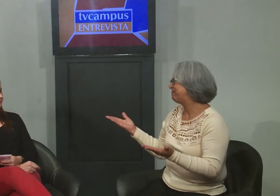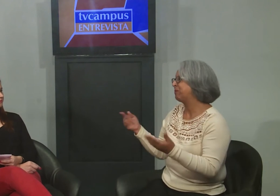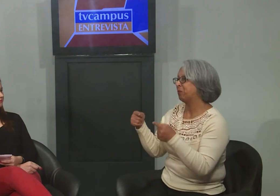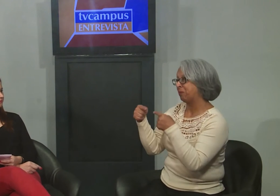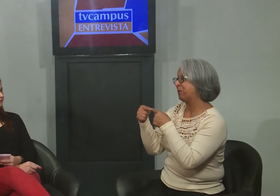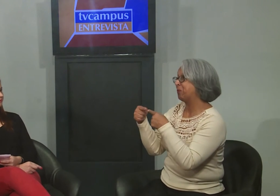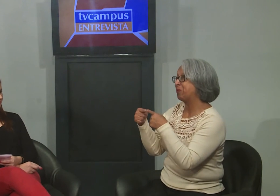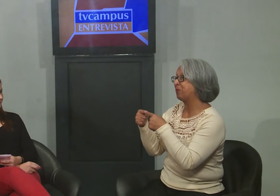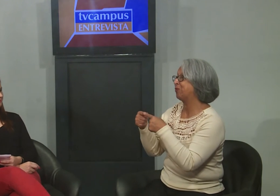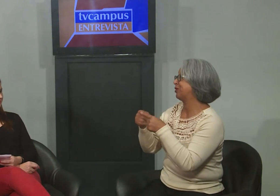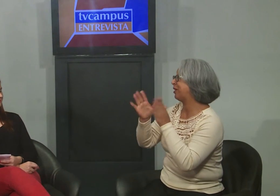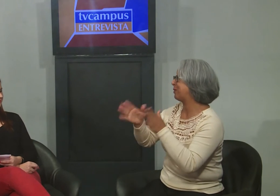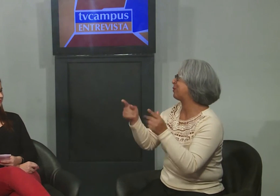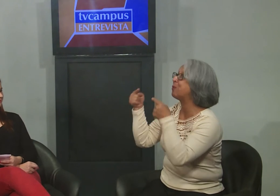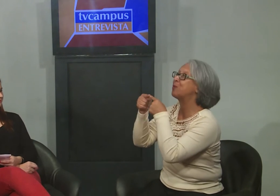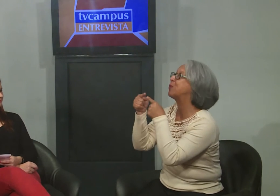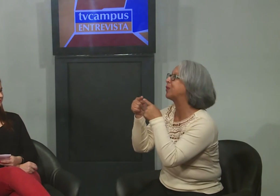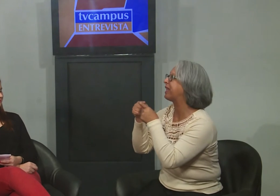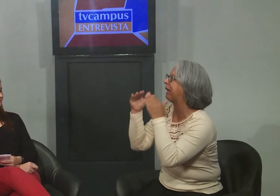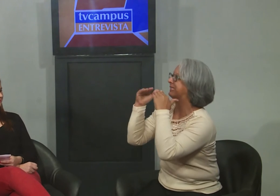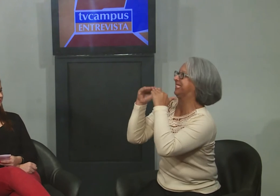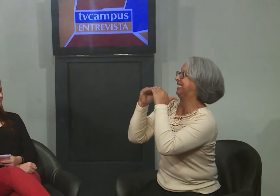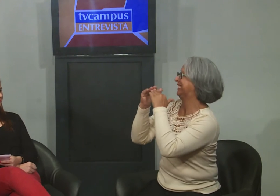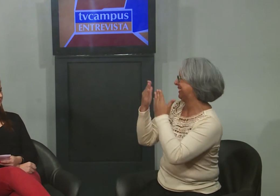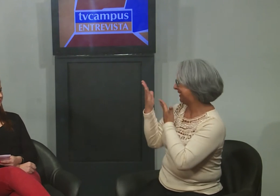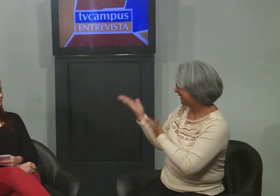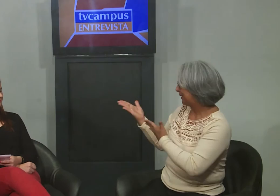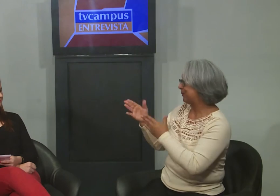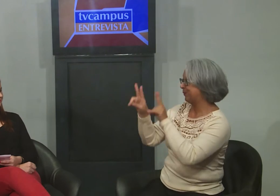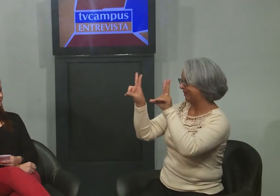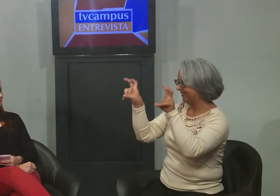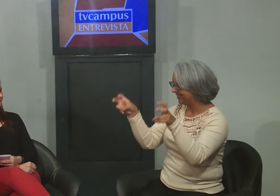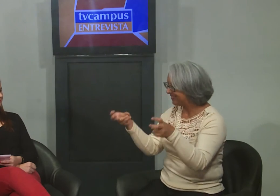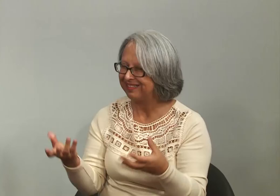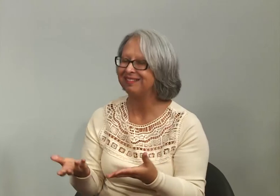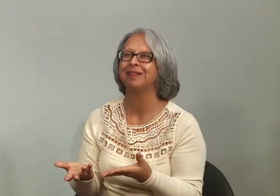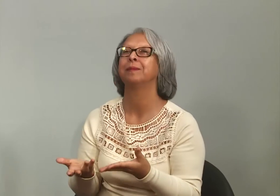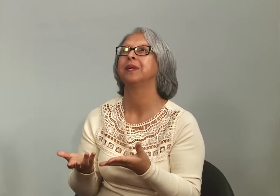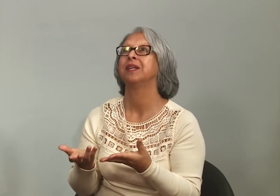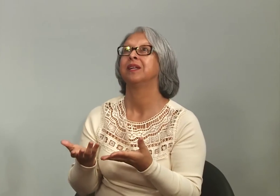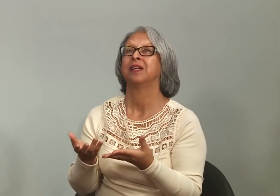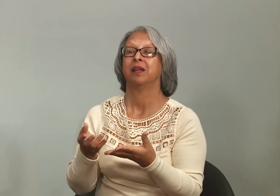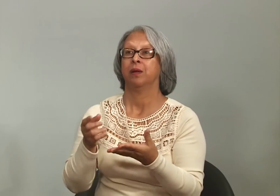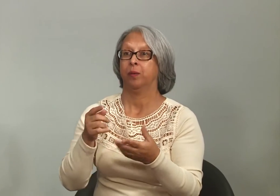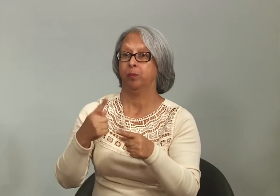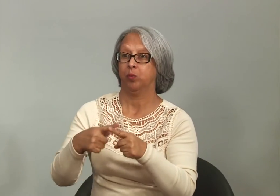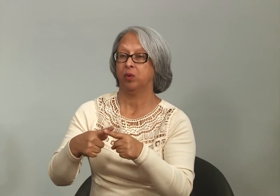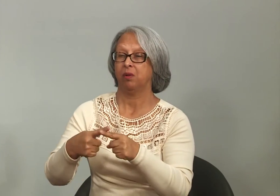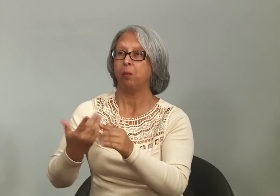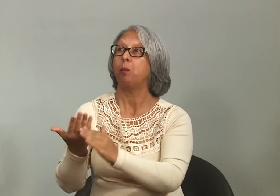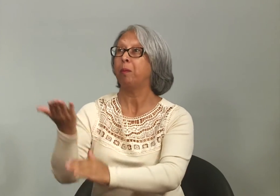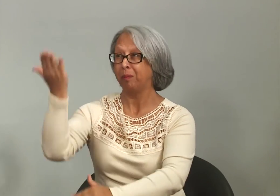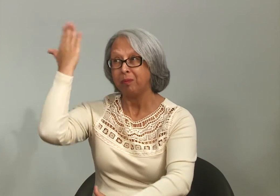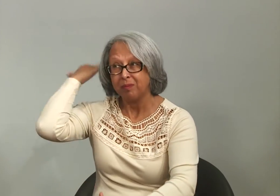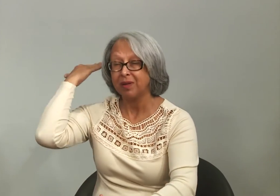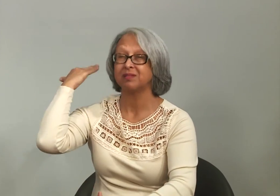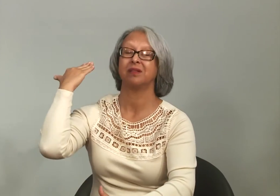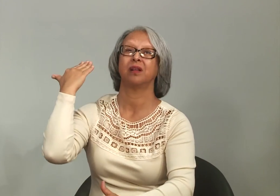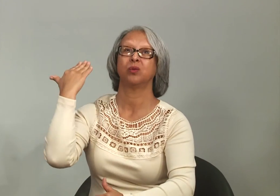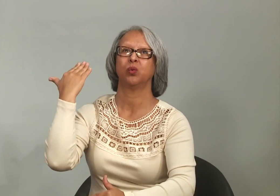É, exatamente, concordo com isso que você está falando. Porque no passado,